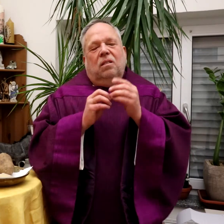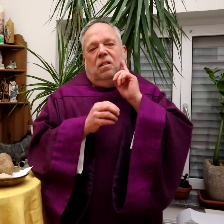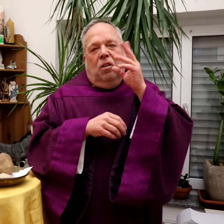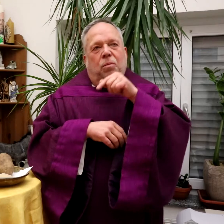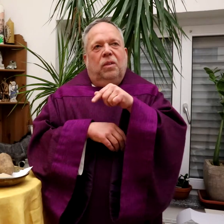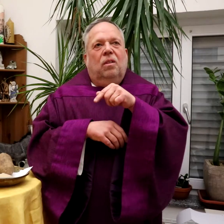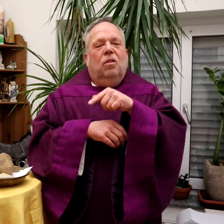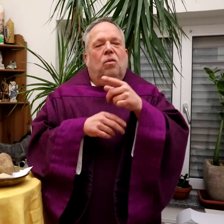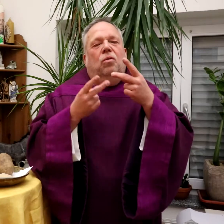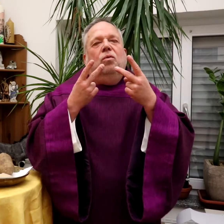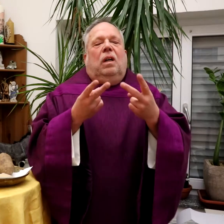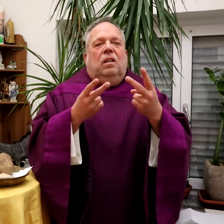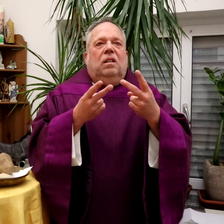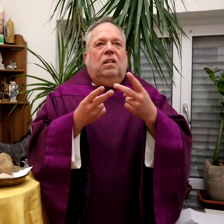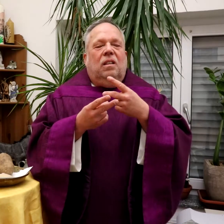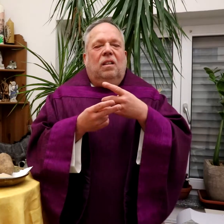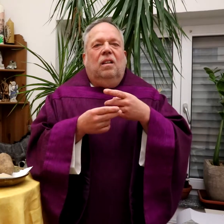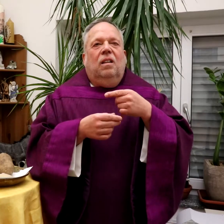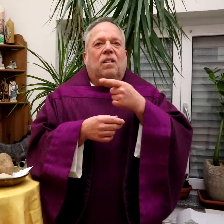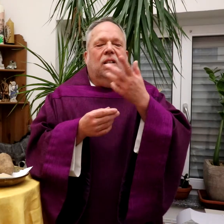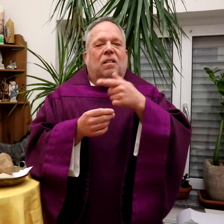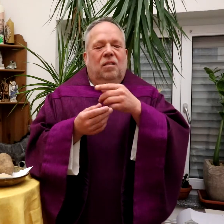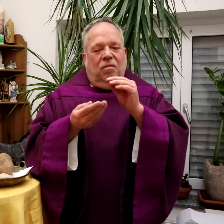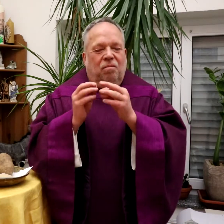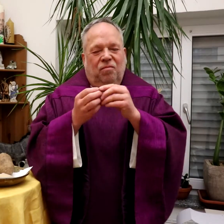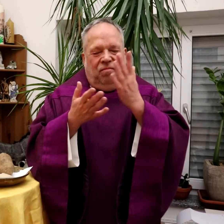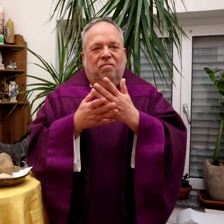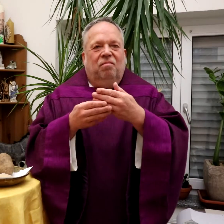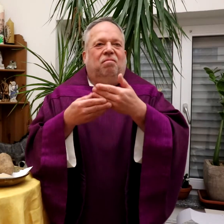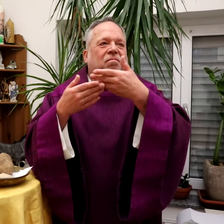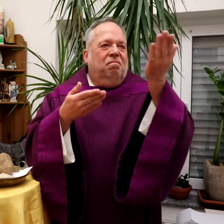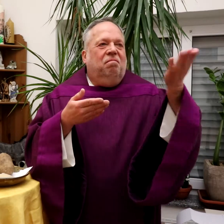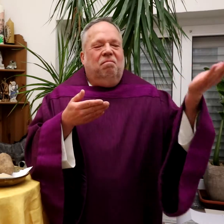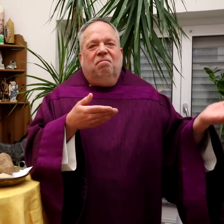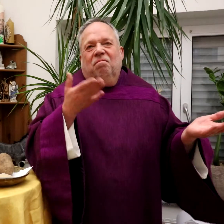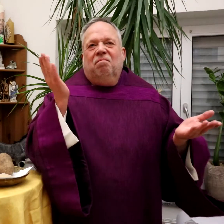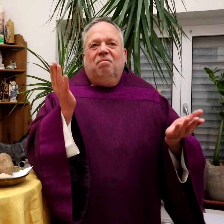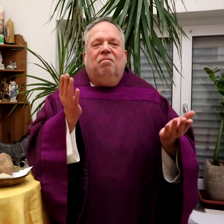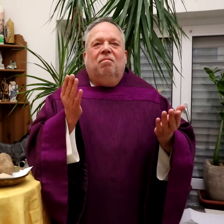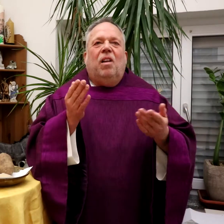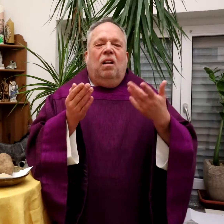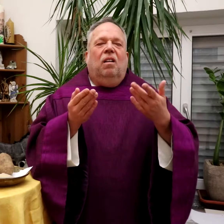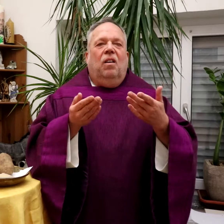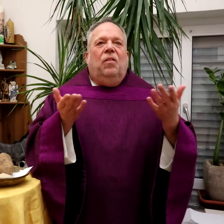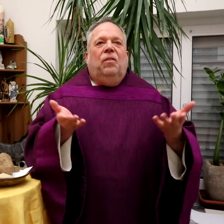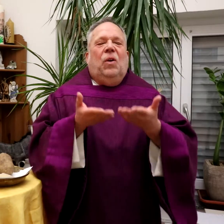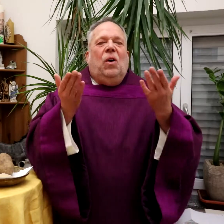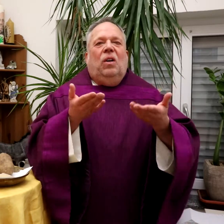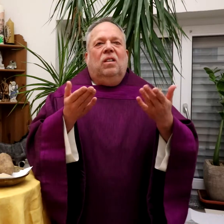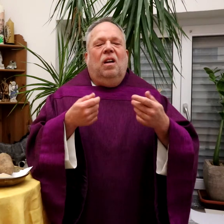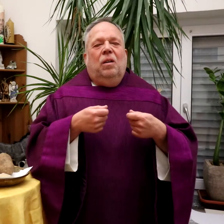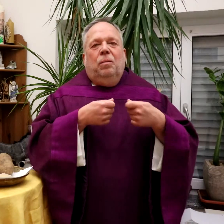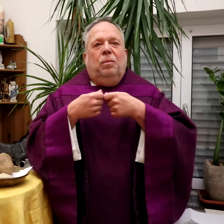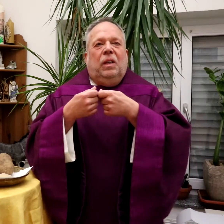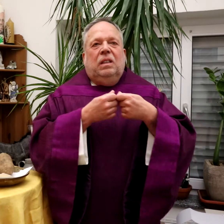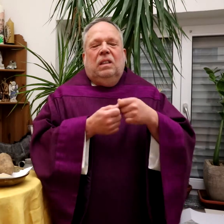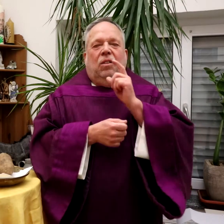wo man hingehen kann. Es gibt aber Taubblinde, die gerne basteln. Und dann diese Karten zum Beispiel weiter schenken.